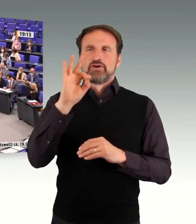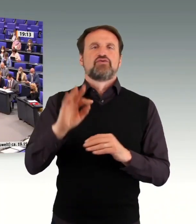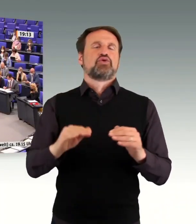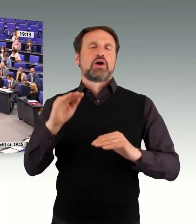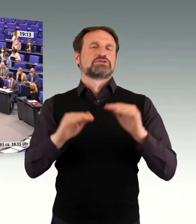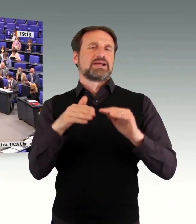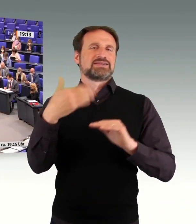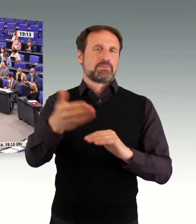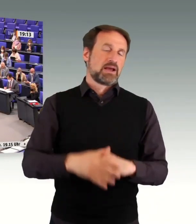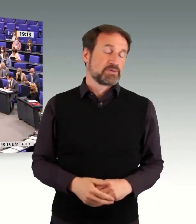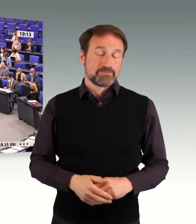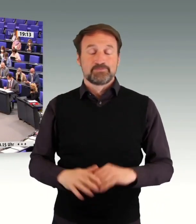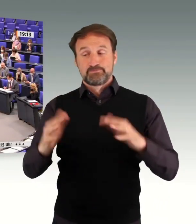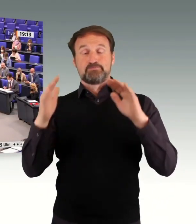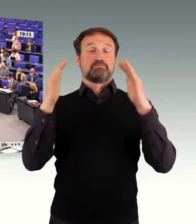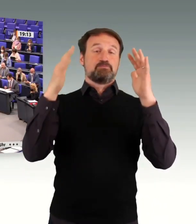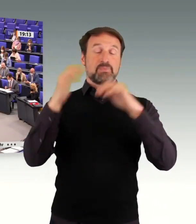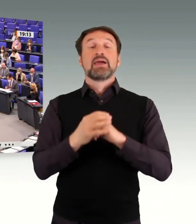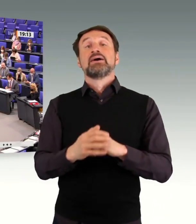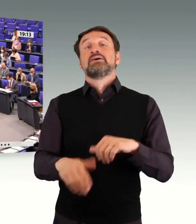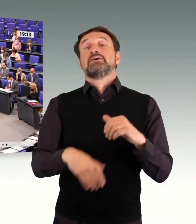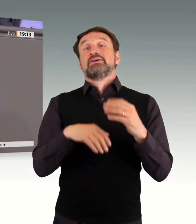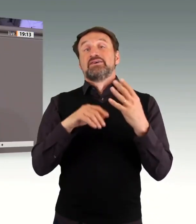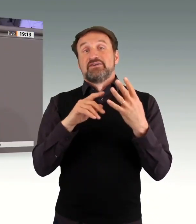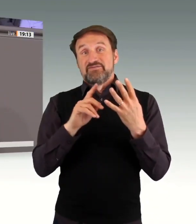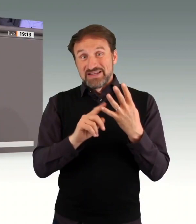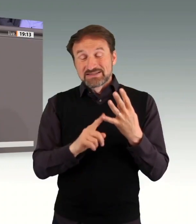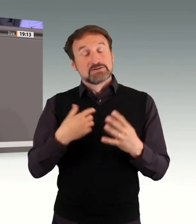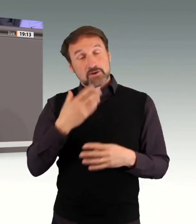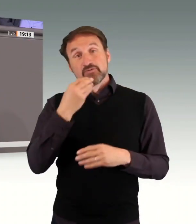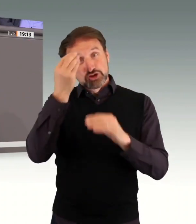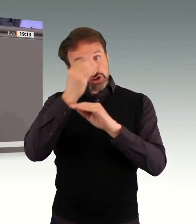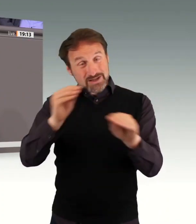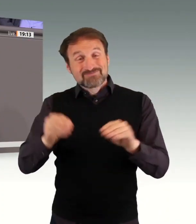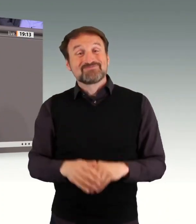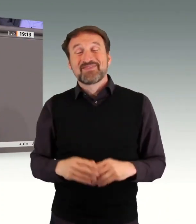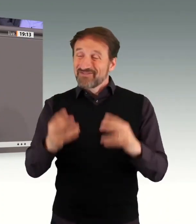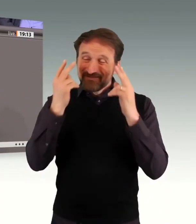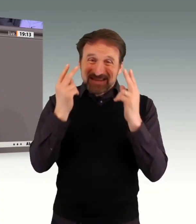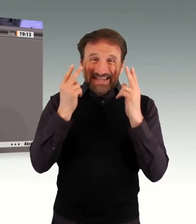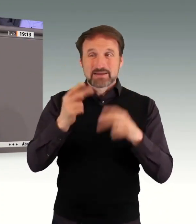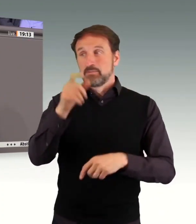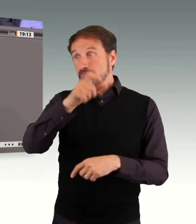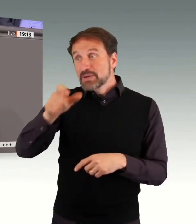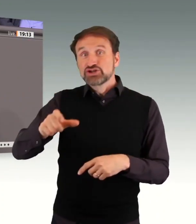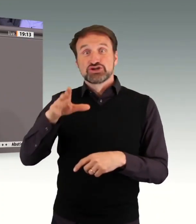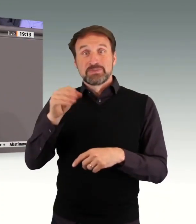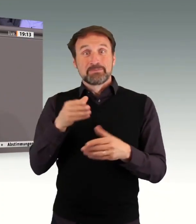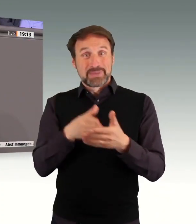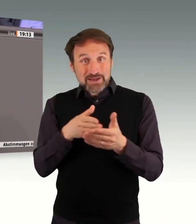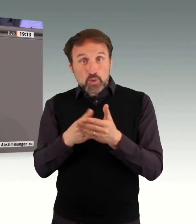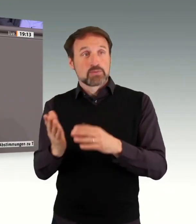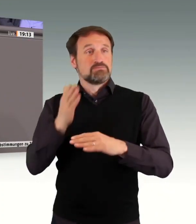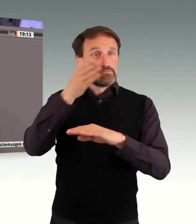dass es total wichtig ist, Menschen mit Behinderungen und ihre Angehörigen bei den Behörden, im Umgang mit den Behörden,